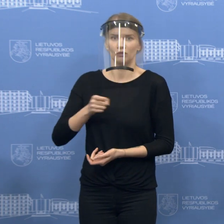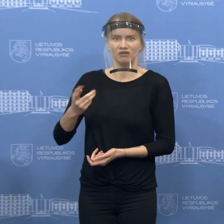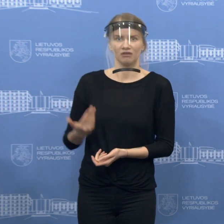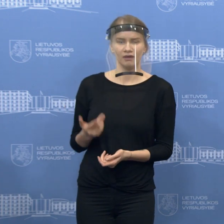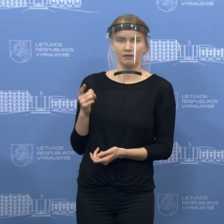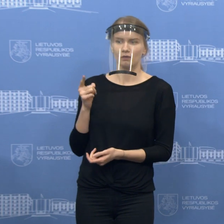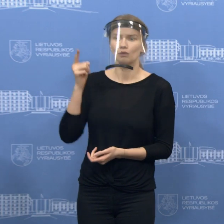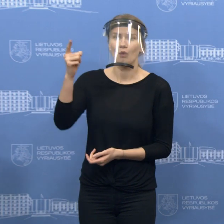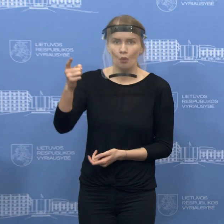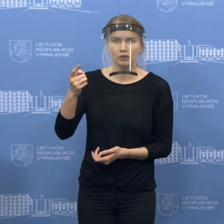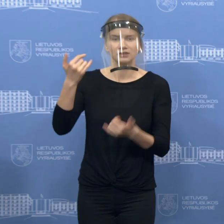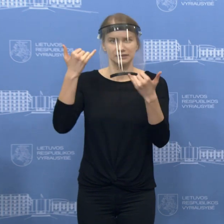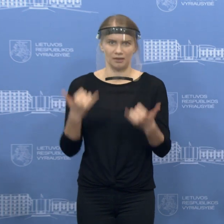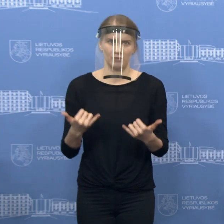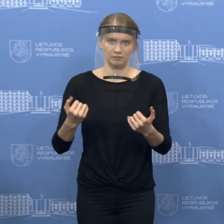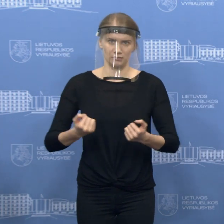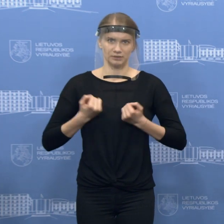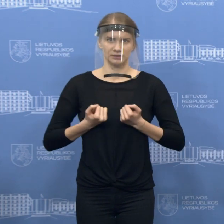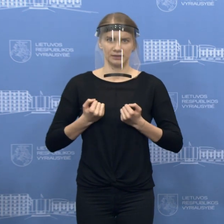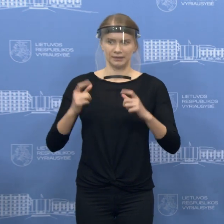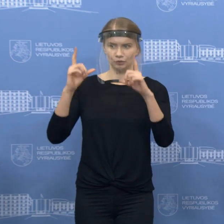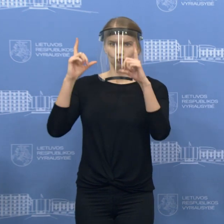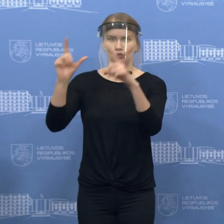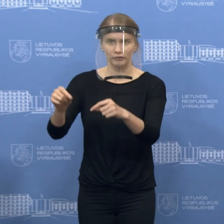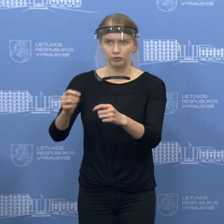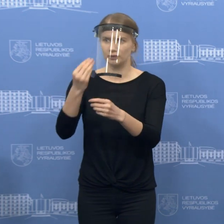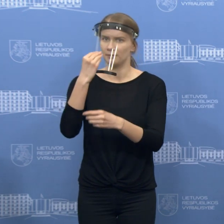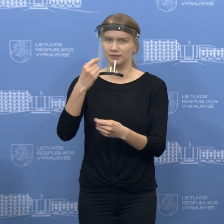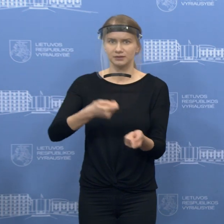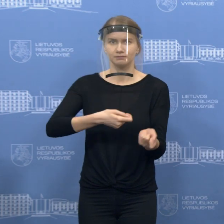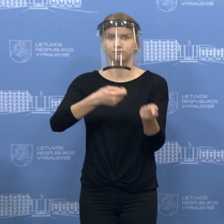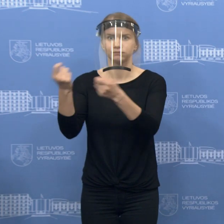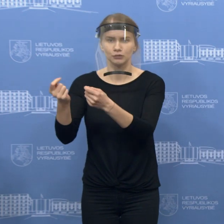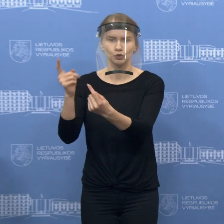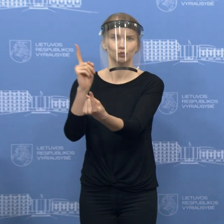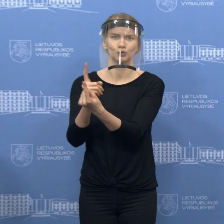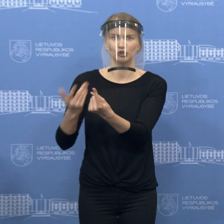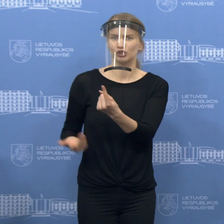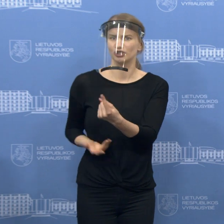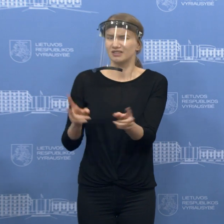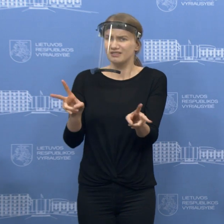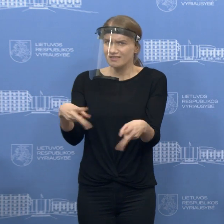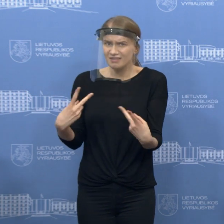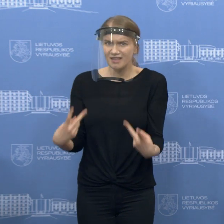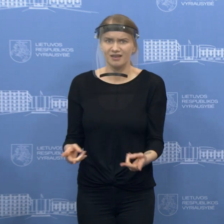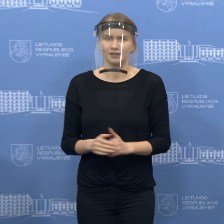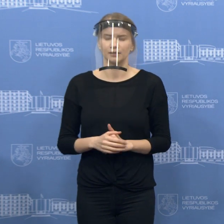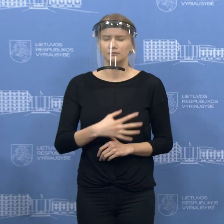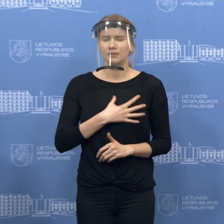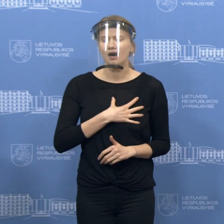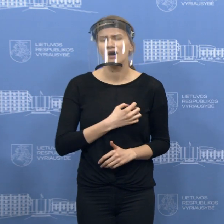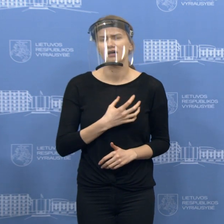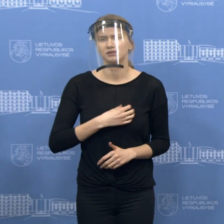padarykite tai šiom dienom ir tikrai neužėkite, nors kaip bebūtumėt pasiilgę